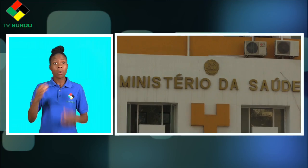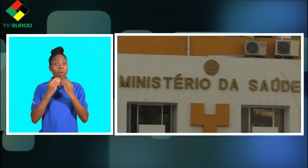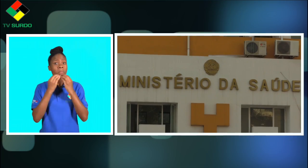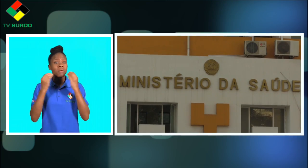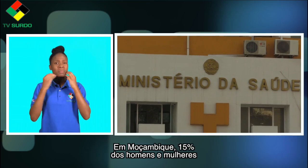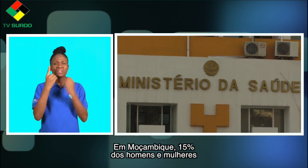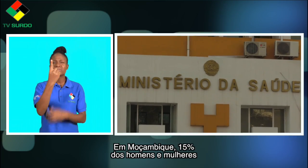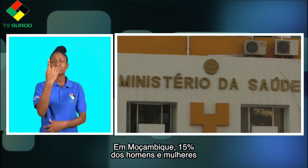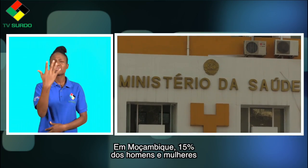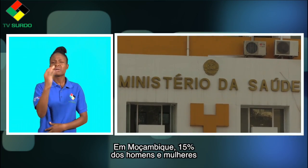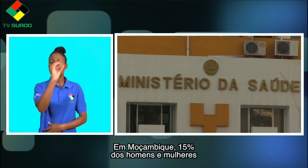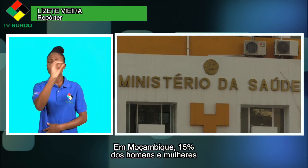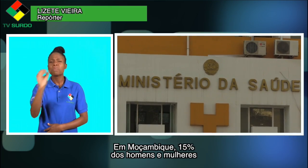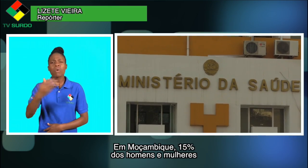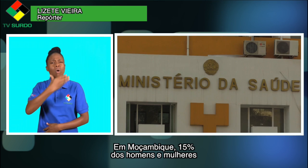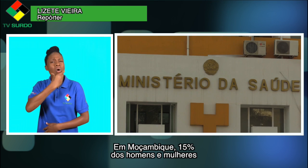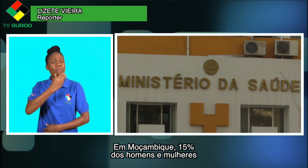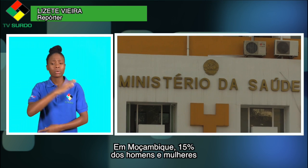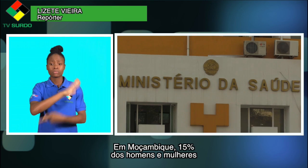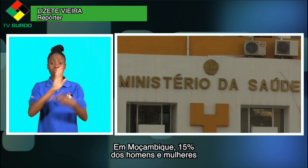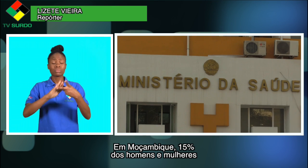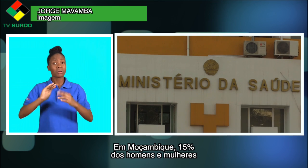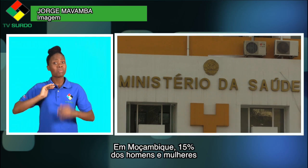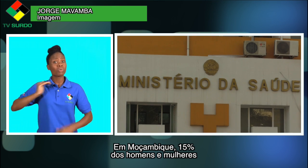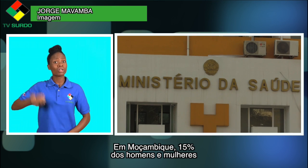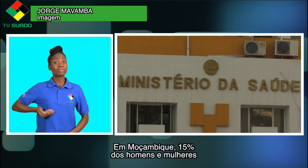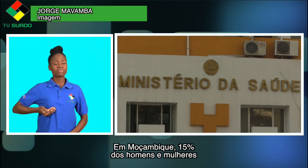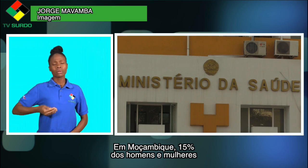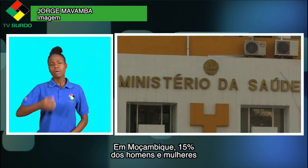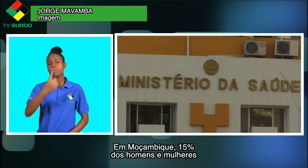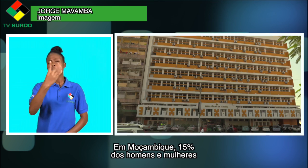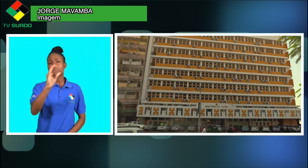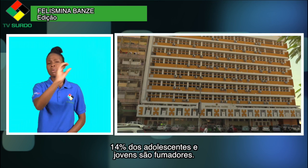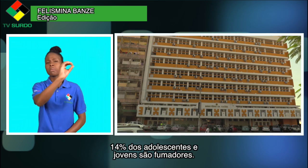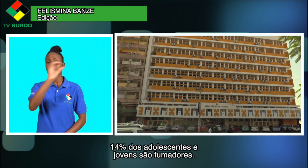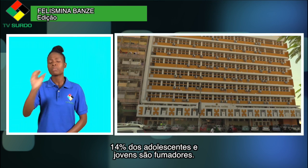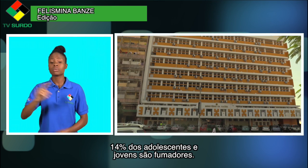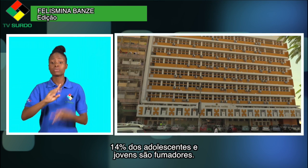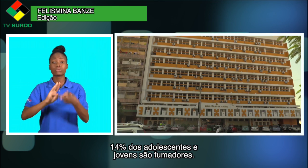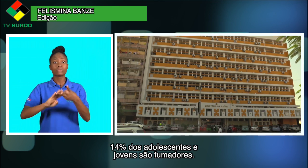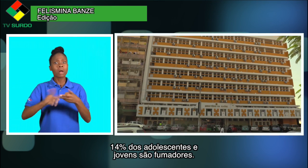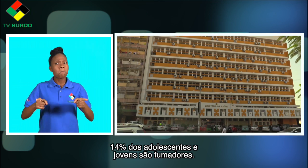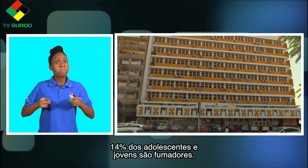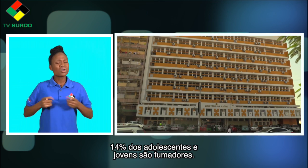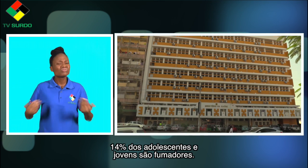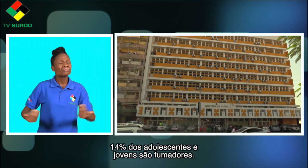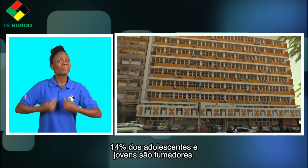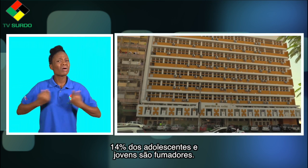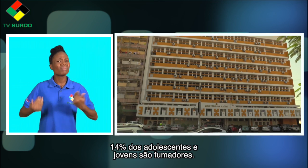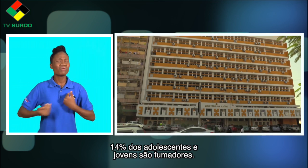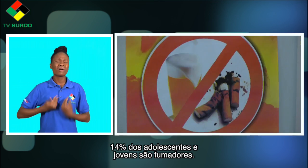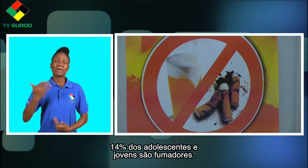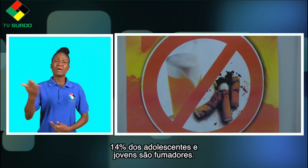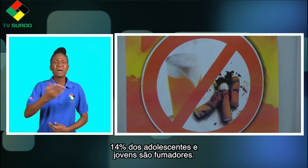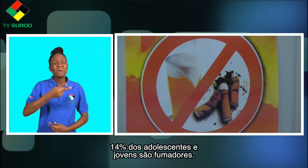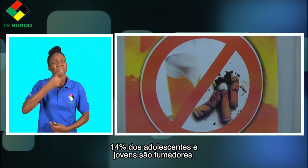Em Moçambique, 15% dos homens e mulheres e 14% dos adolescentes e jovens são